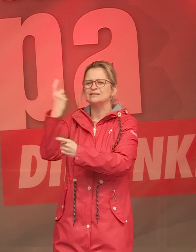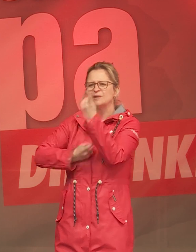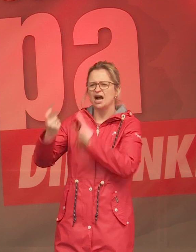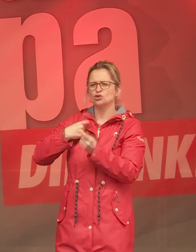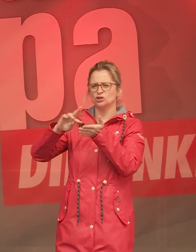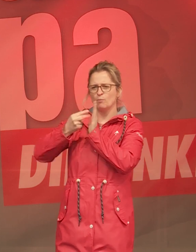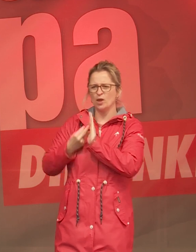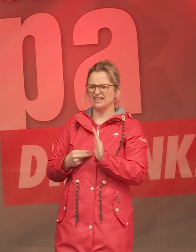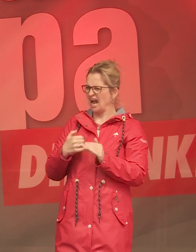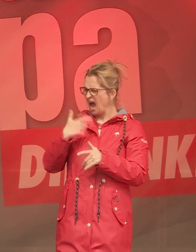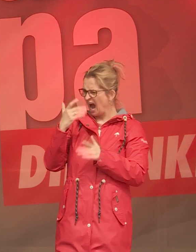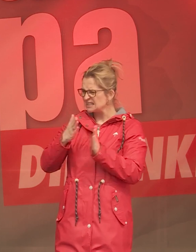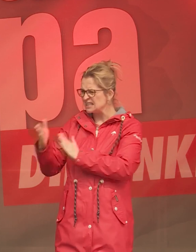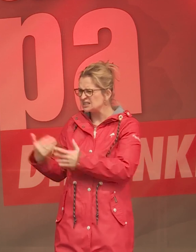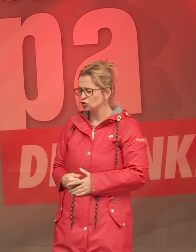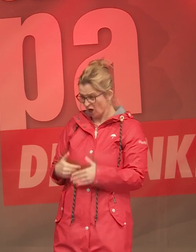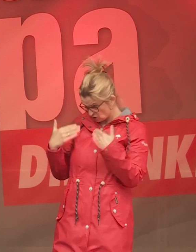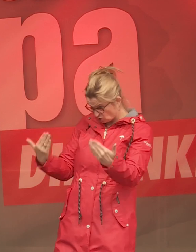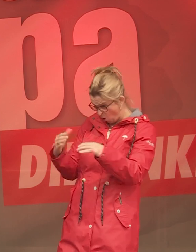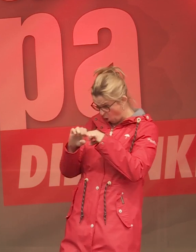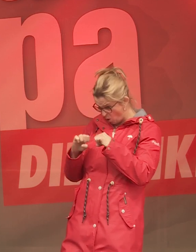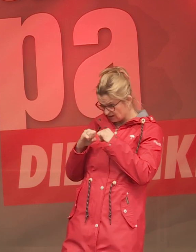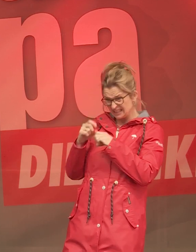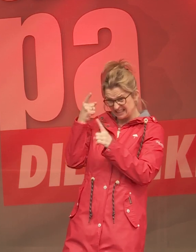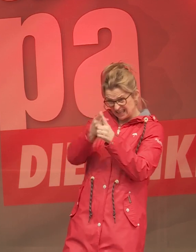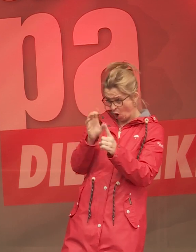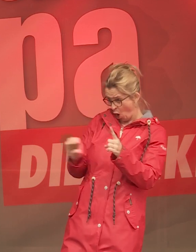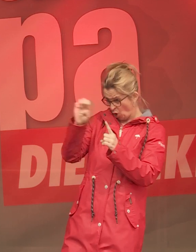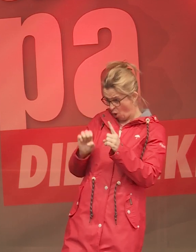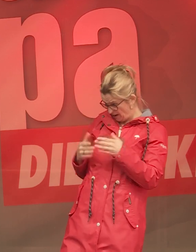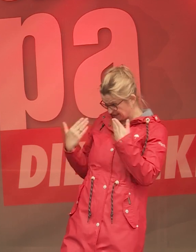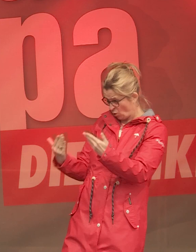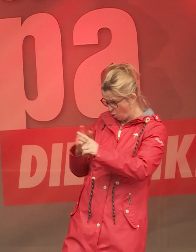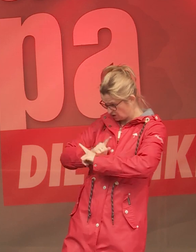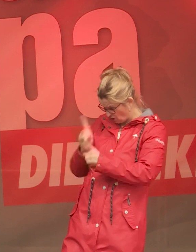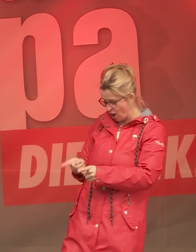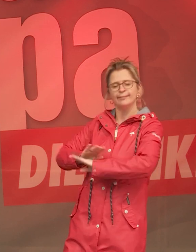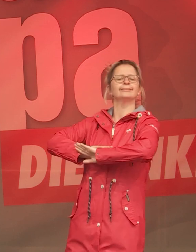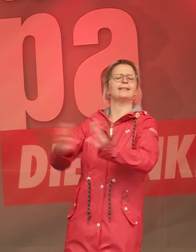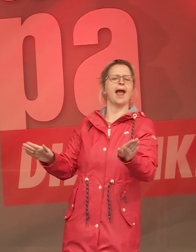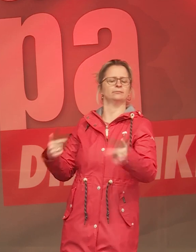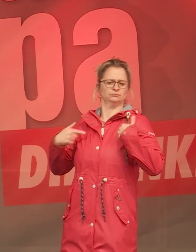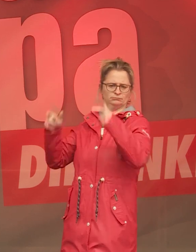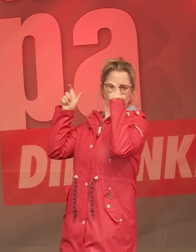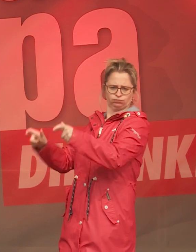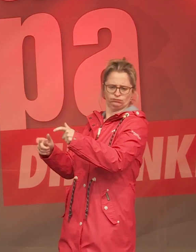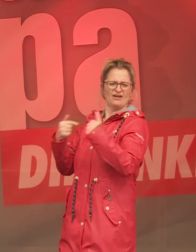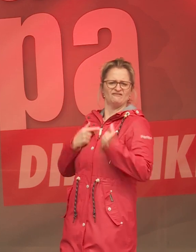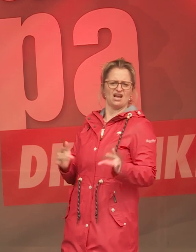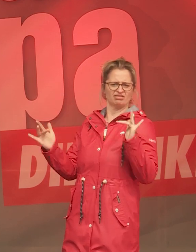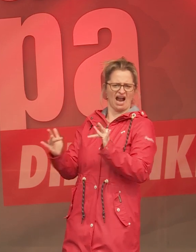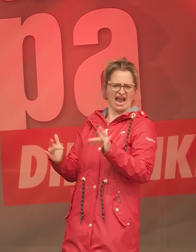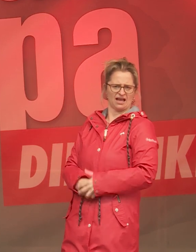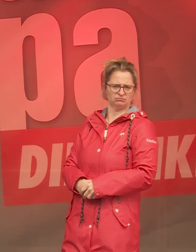Das ist nicht das Europa, das wir uns vorstellen. Wir werden in diesem Europäischen Parlament klare Kante gegen Rassisten und Faschisten